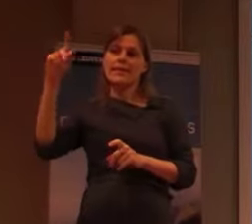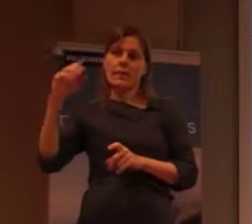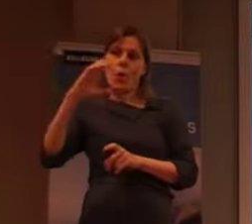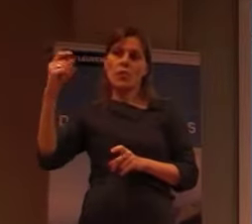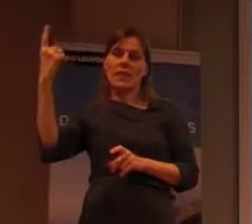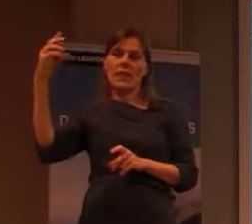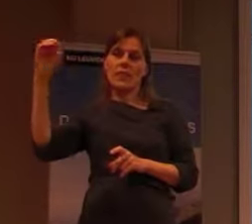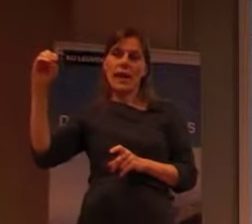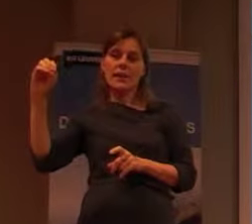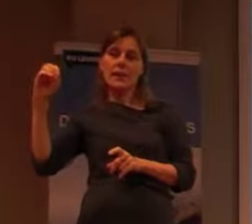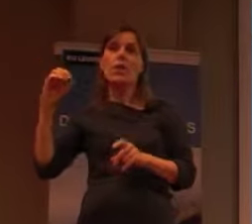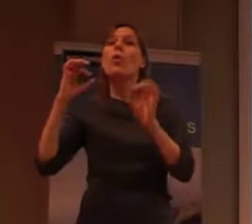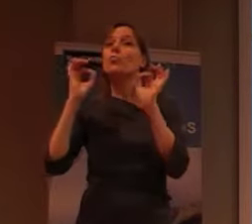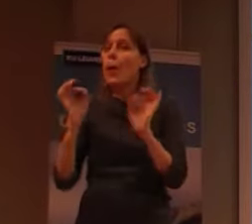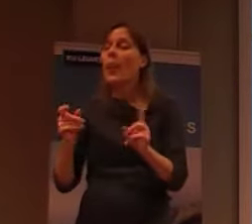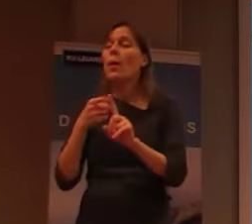veertien kinderen zijn geworden.